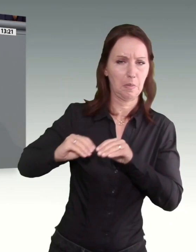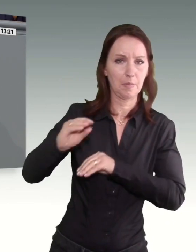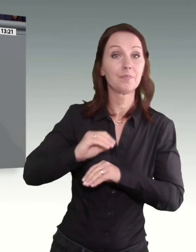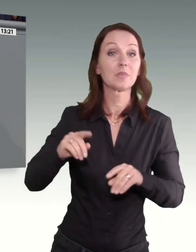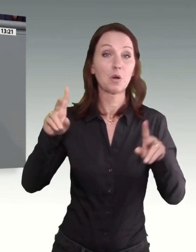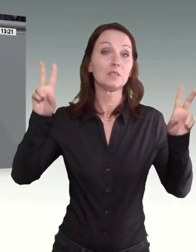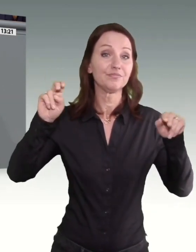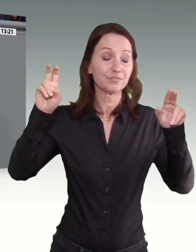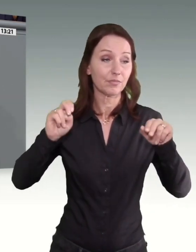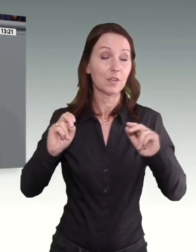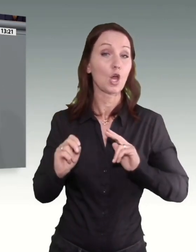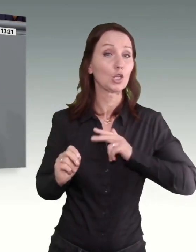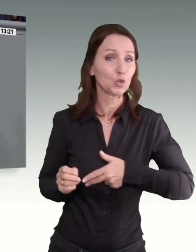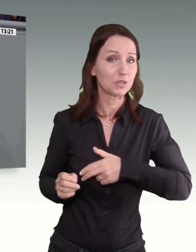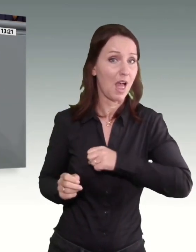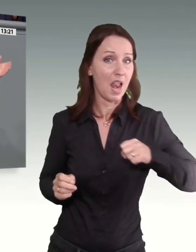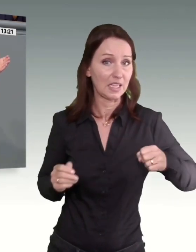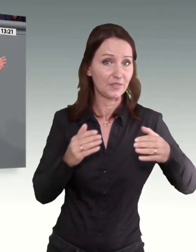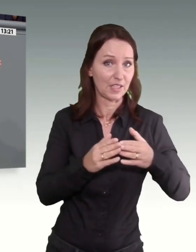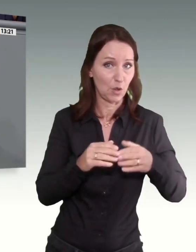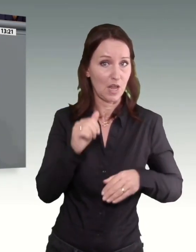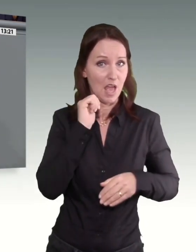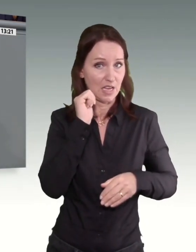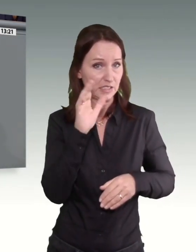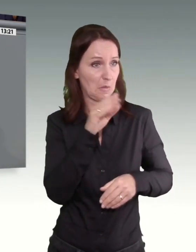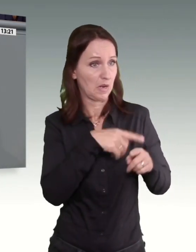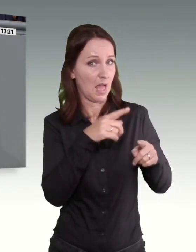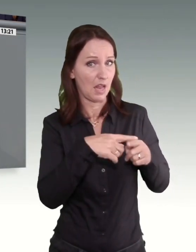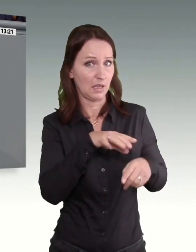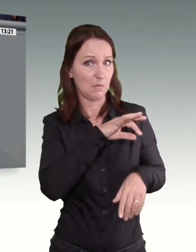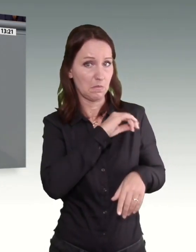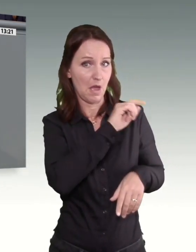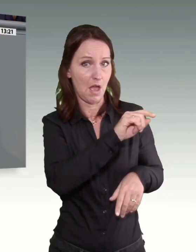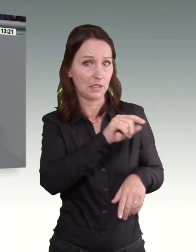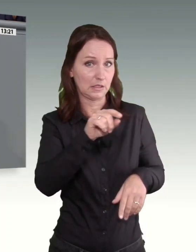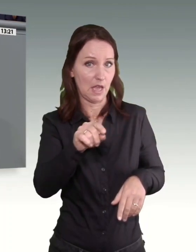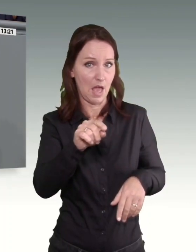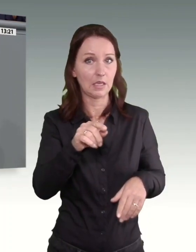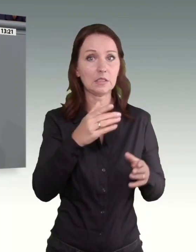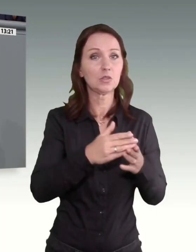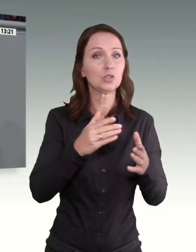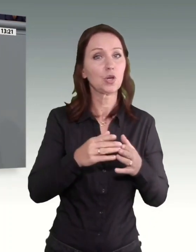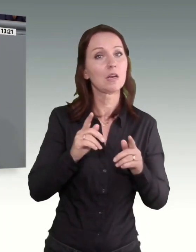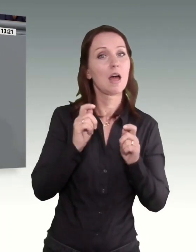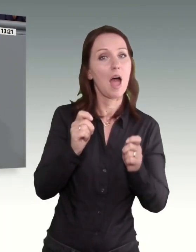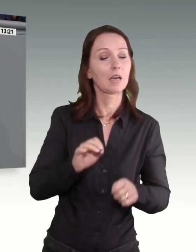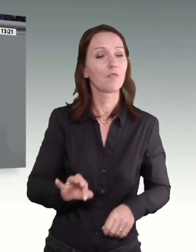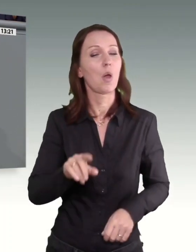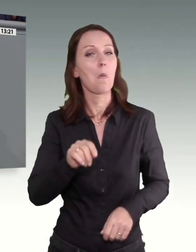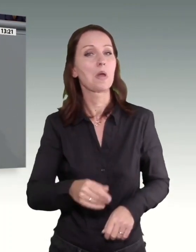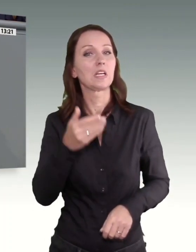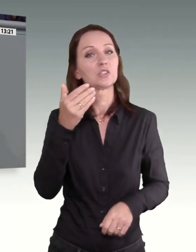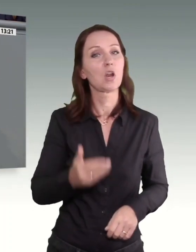soziale Linksfraktion gestern mit dem Rest der Parteien die förderlichen Anträge zum Mindestlohn